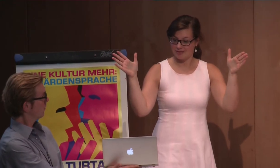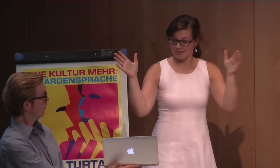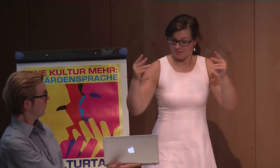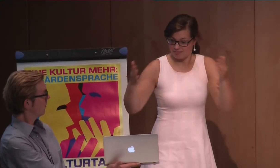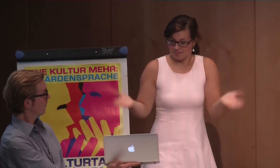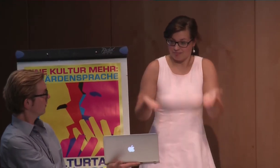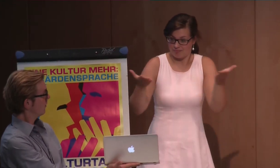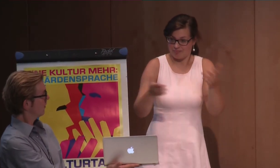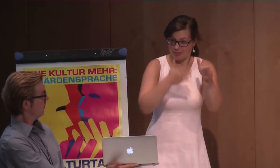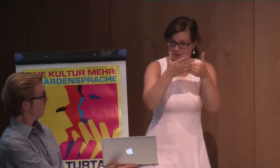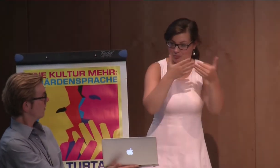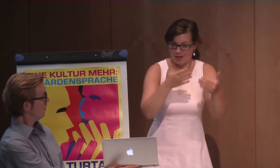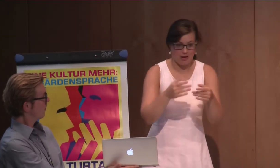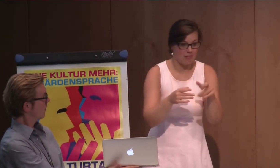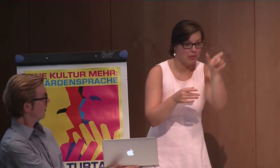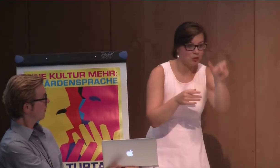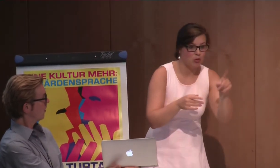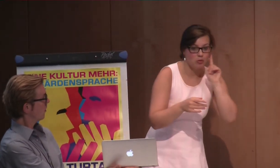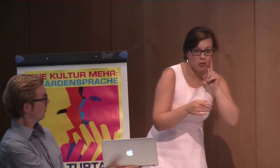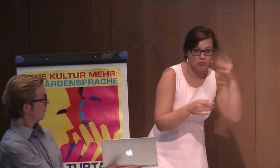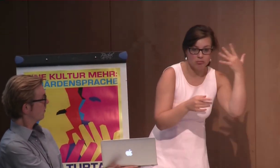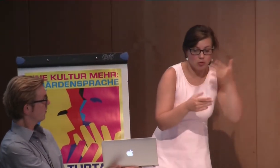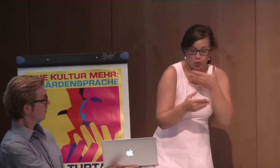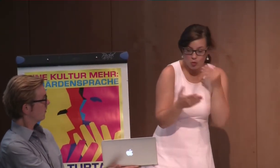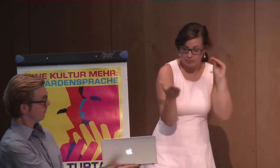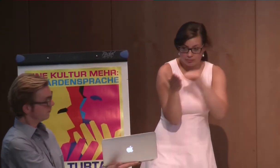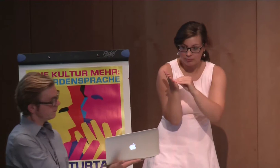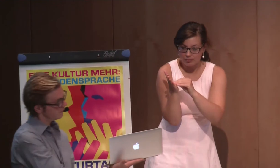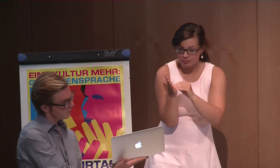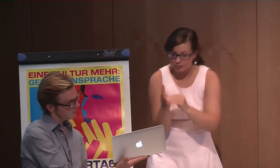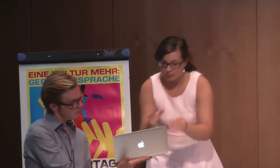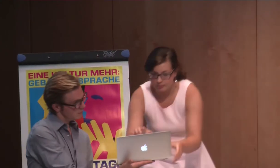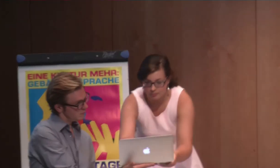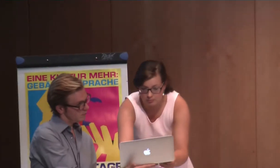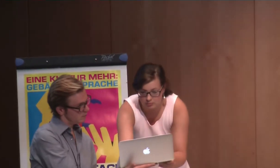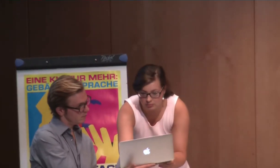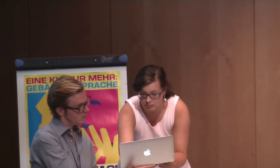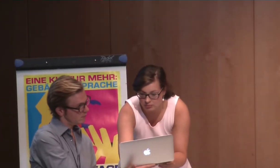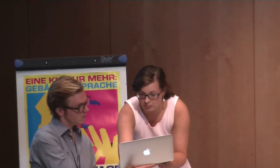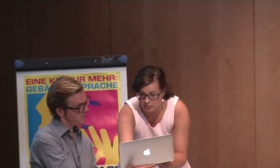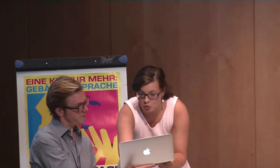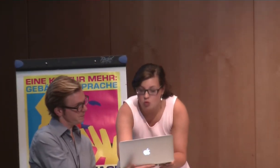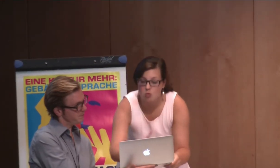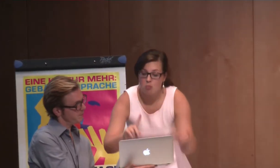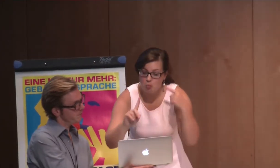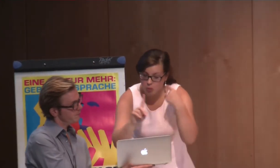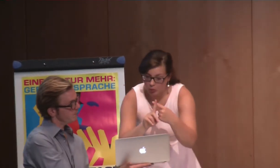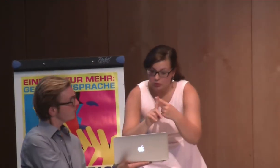allgemein gehalten. Also insofern Gebärdensprache ist das Thema. Ist die Person gehörlos, hat die CI, das wird überhaupt nicht aufgeführt, darum geht es gar nicht.